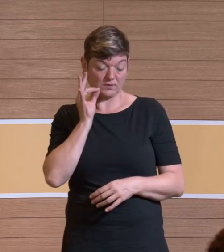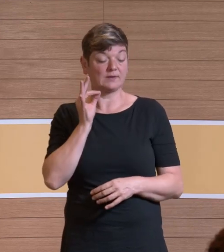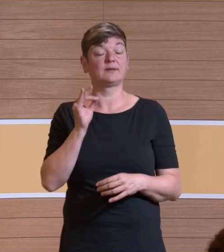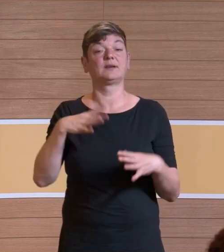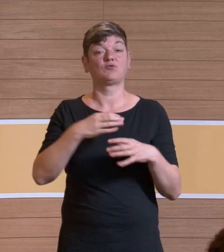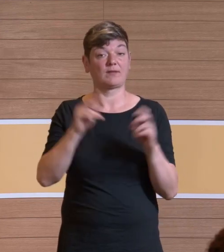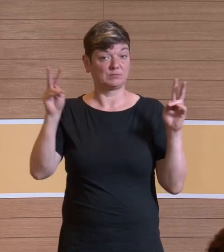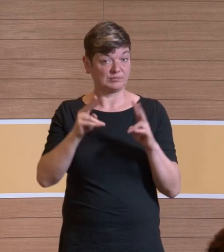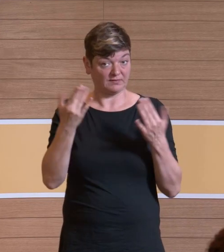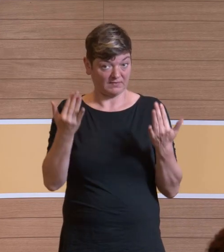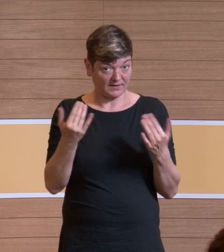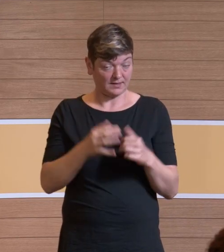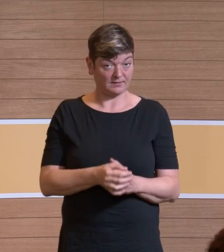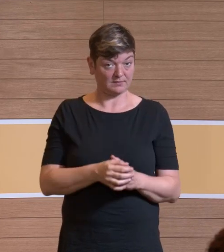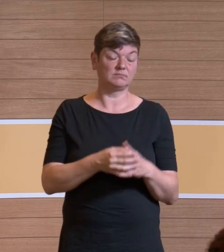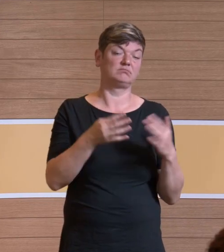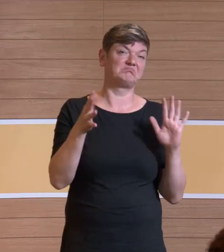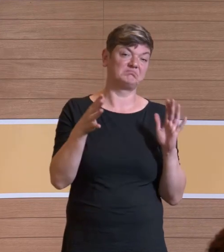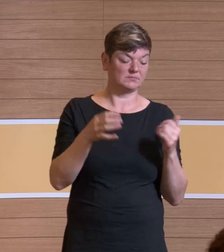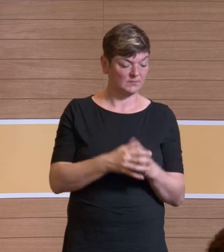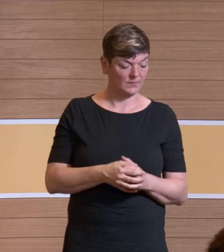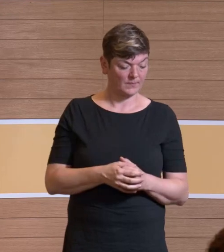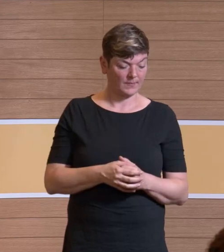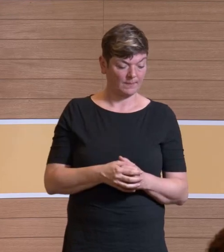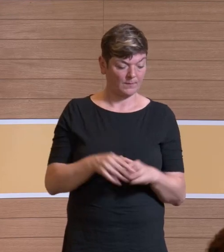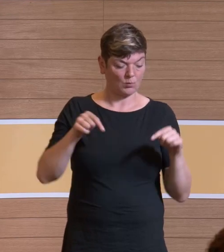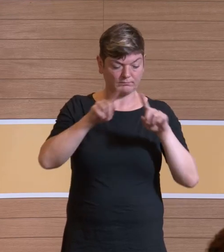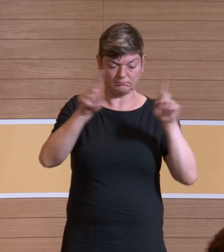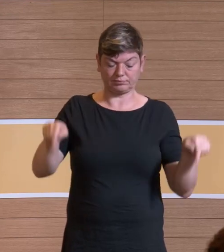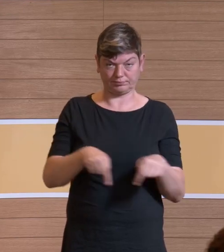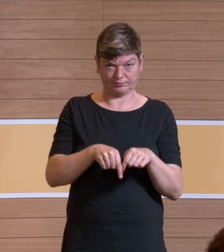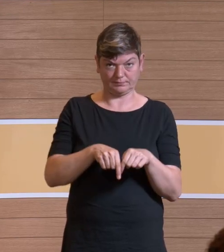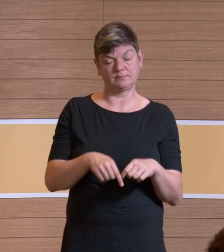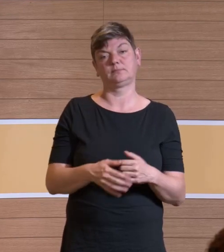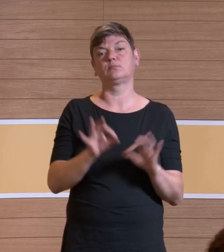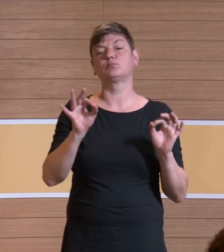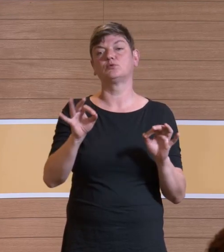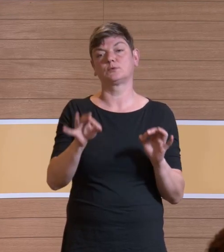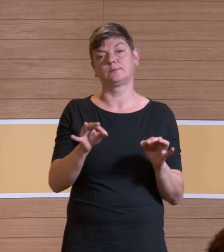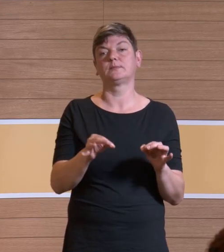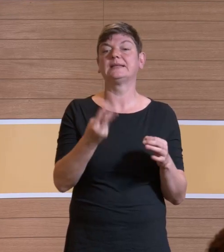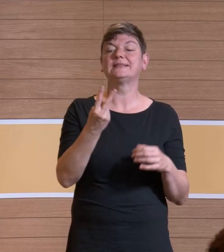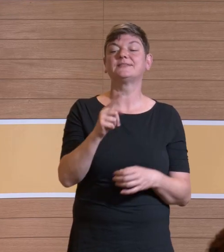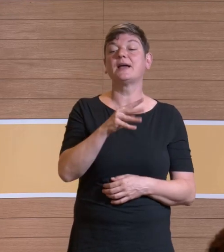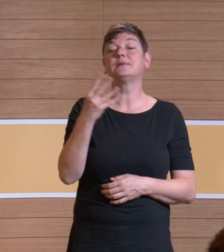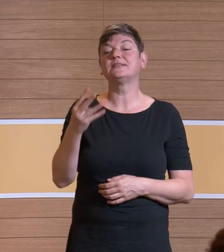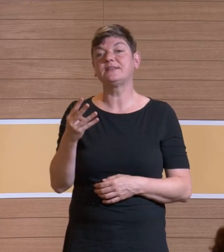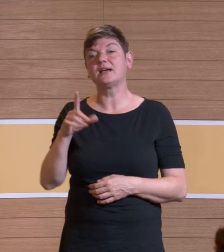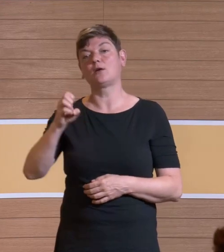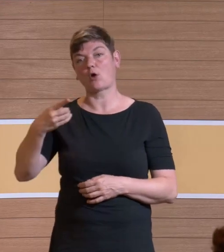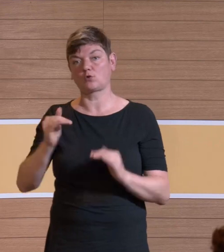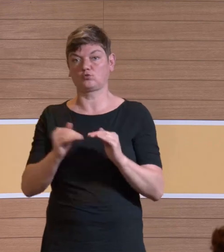Reduktionen hin, die im Bereich von 99, ich habe das unten mal rausgenommen, also die bestimmt zwei bis vier Lokstufen